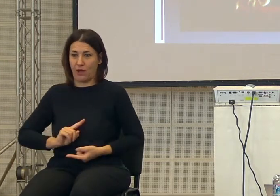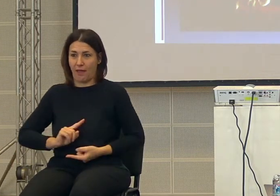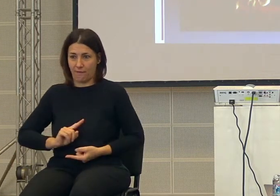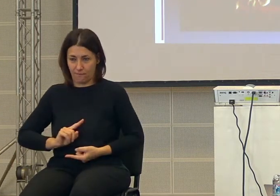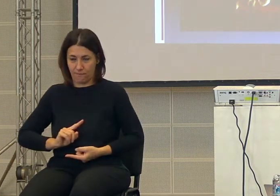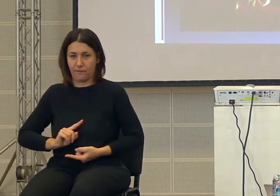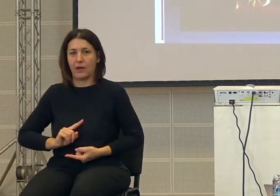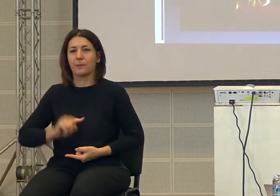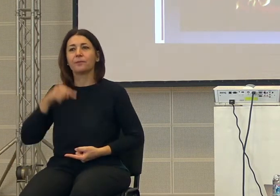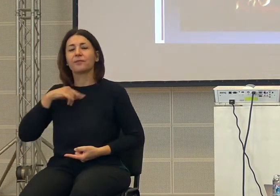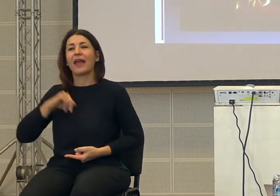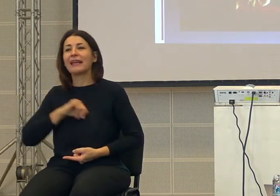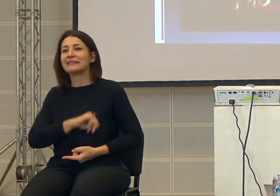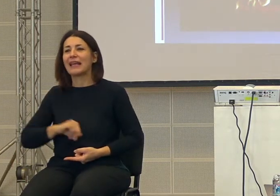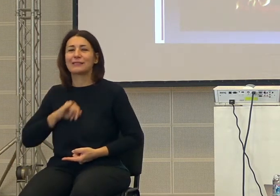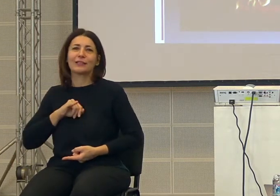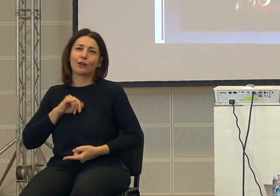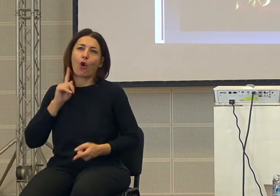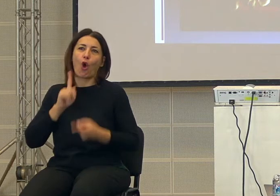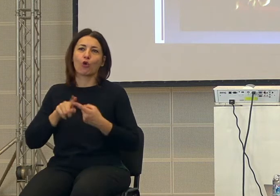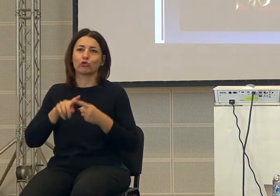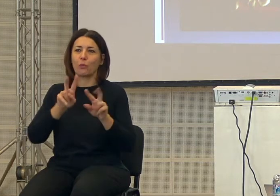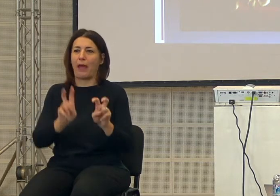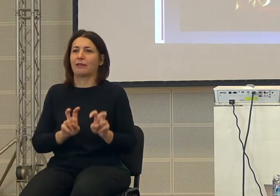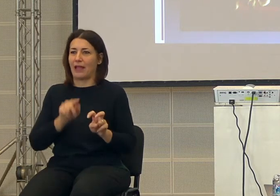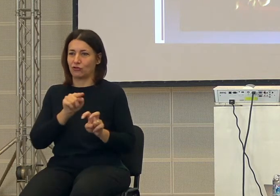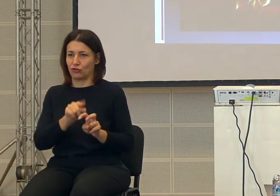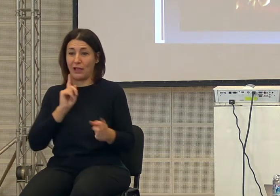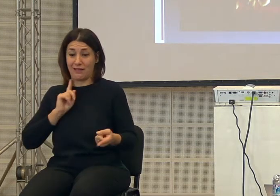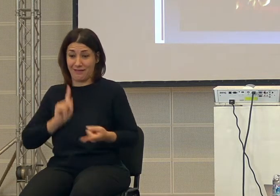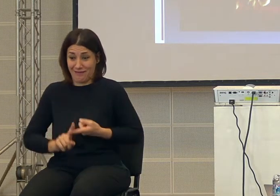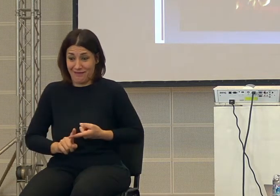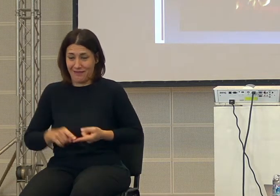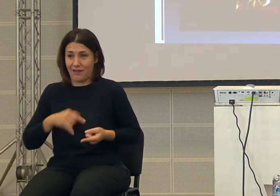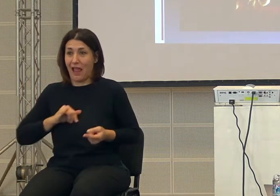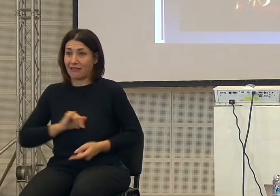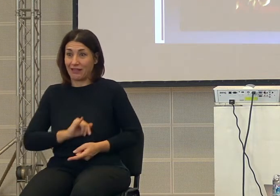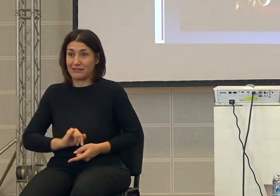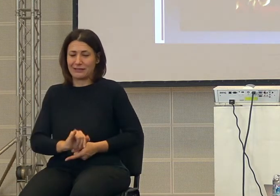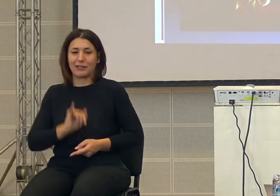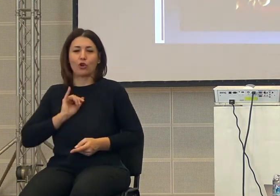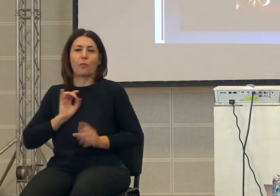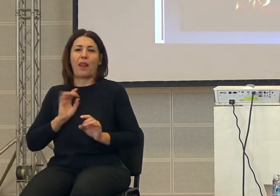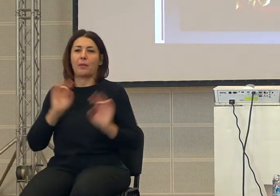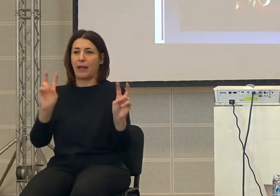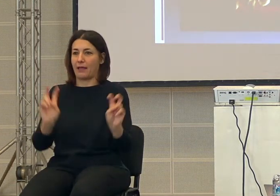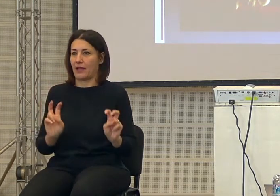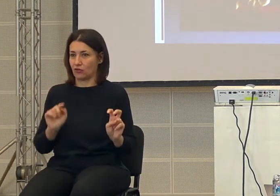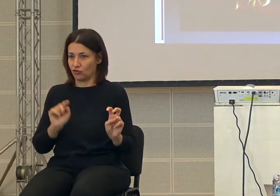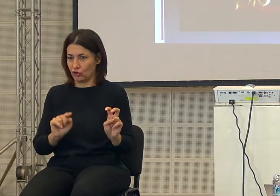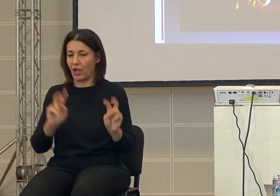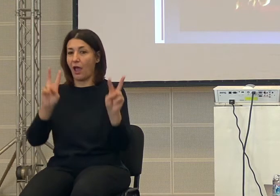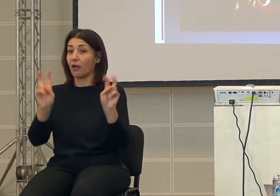consumatore di energia, accorciare l'intestino libera dell'energia, e si pensa che questa